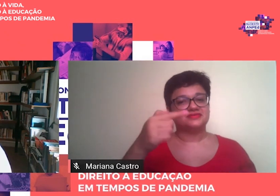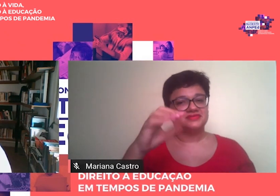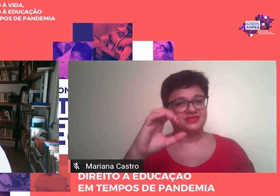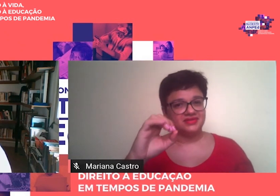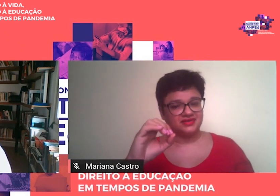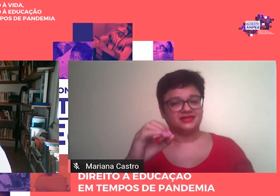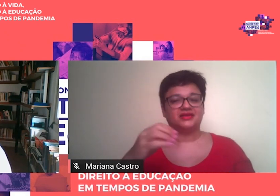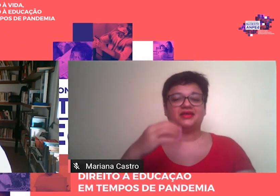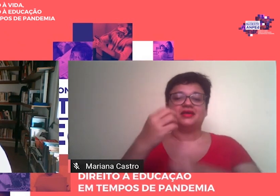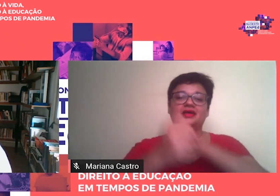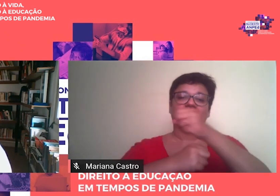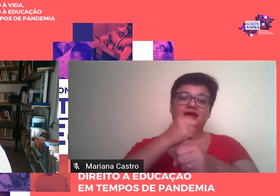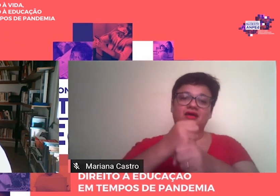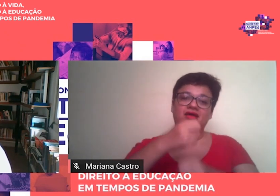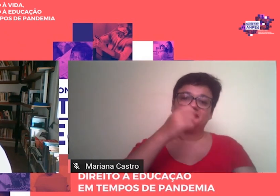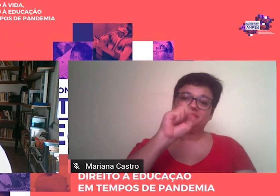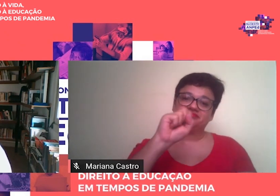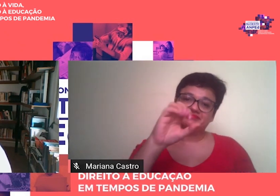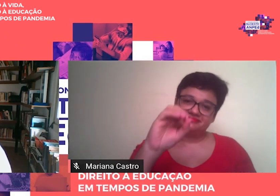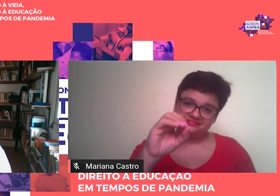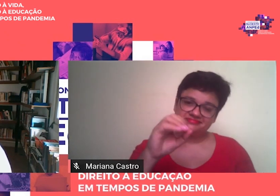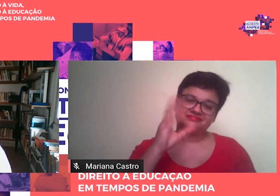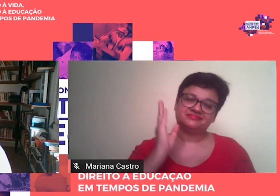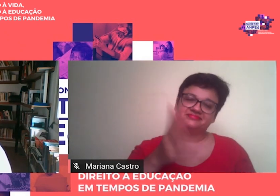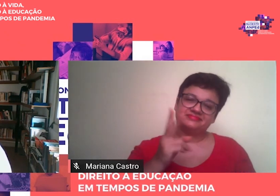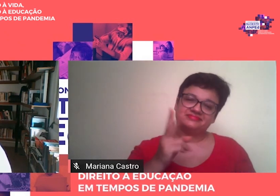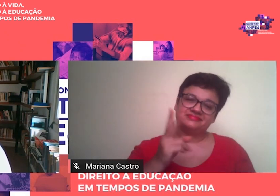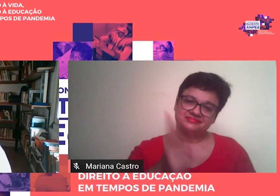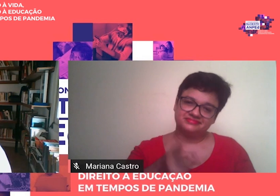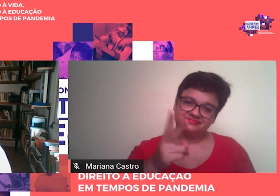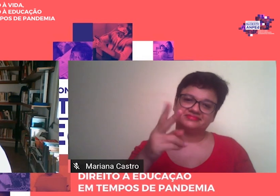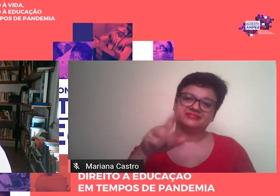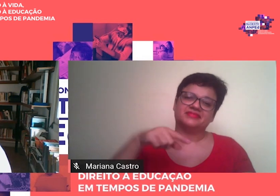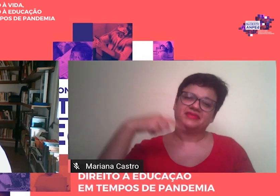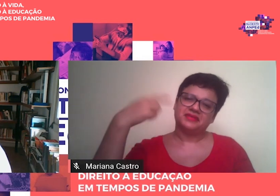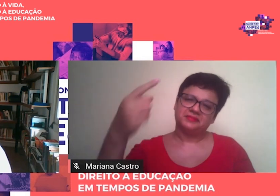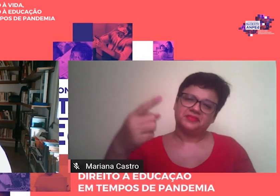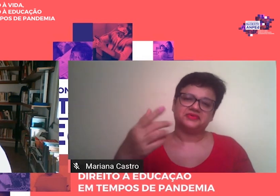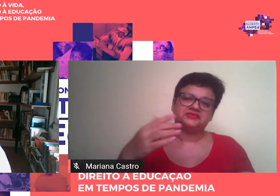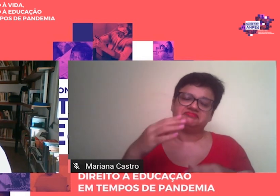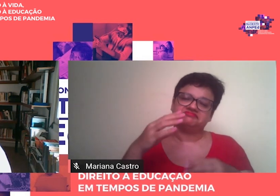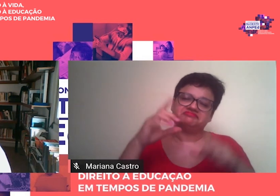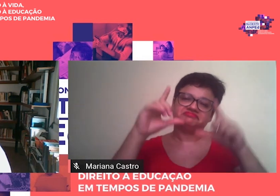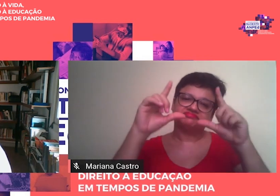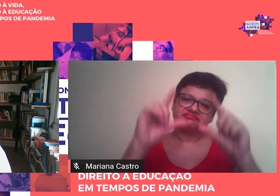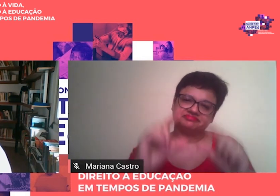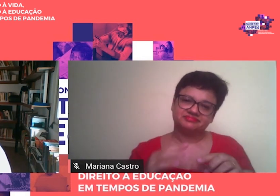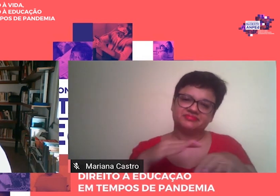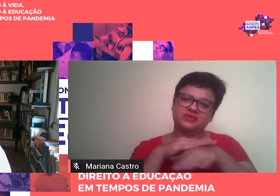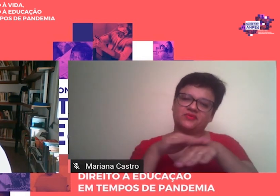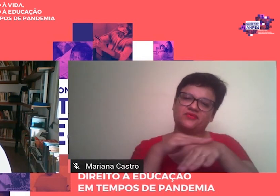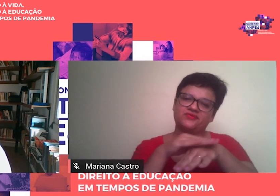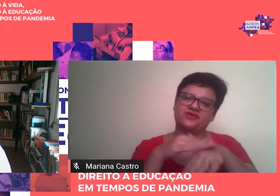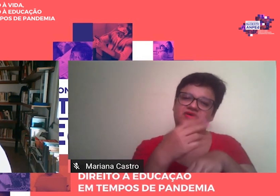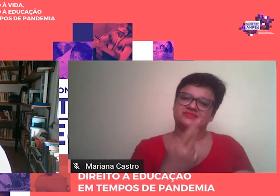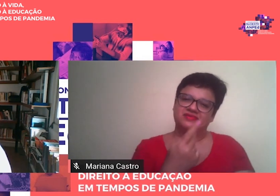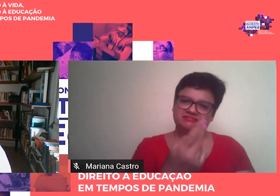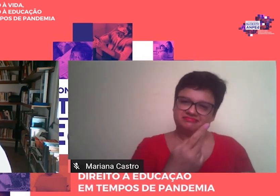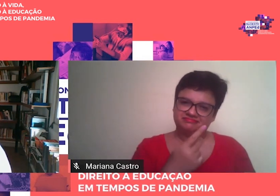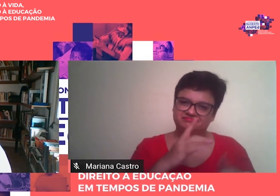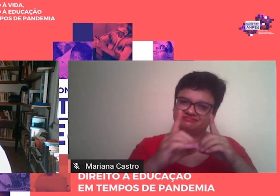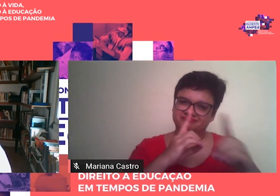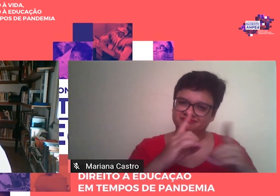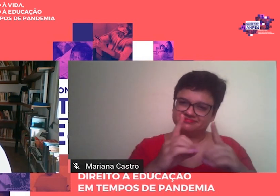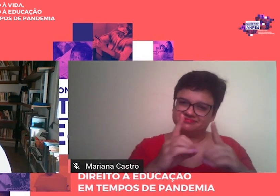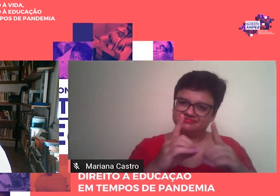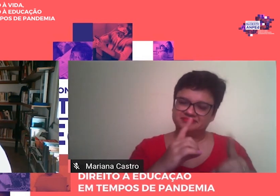longo dos anos 80, tornando-se bem mais raras depois. Conversas instrutivas, pois